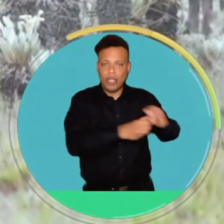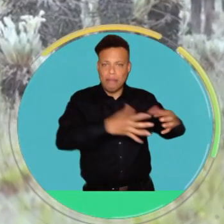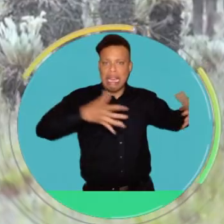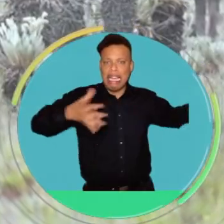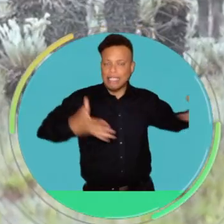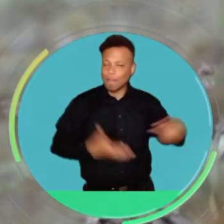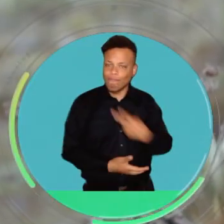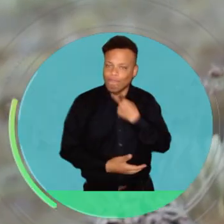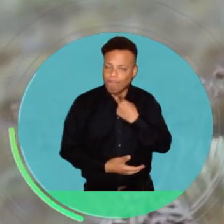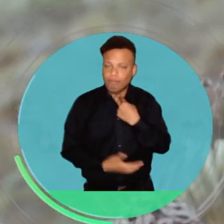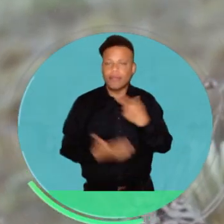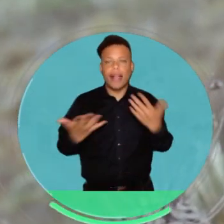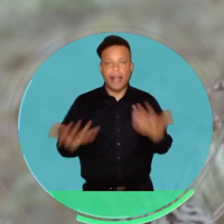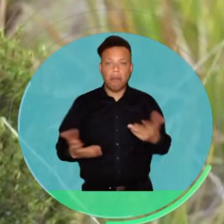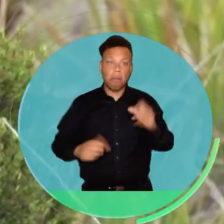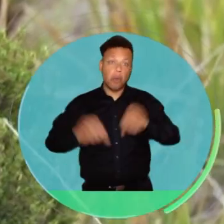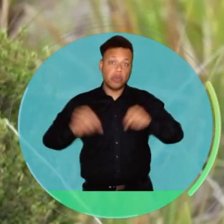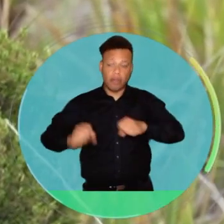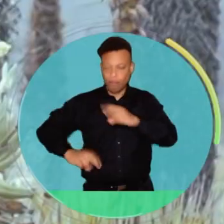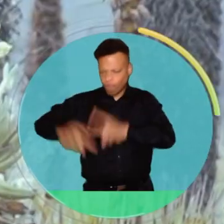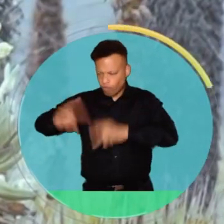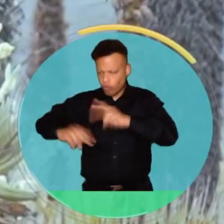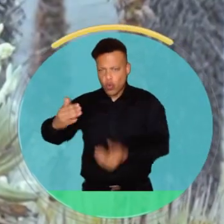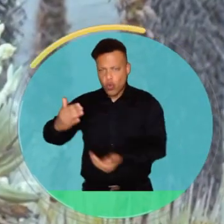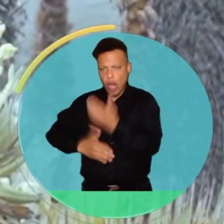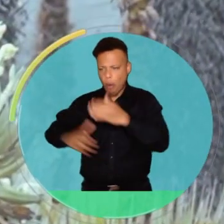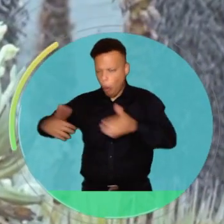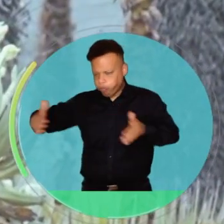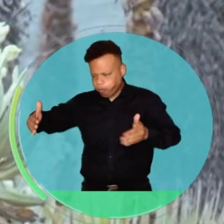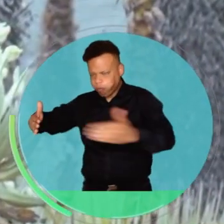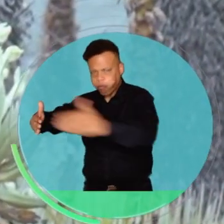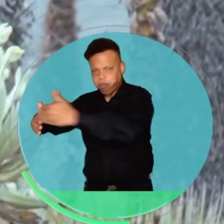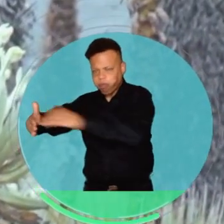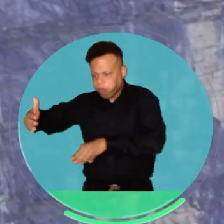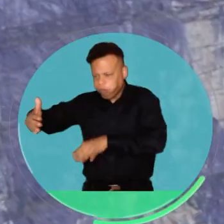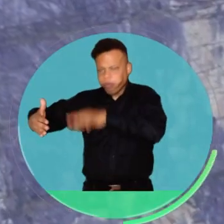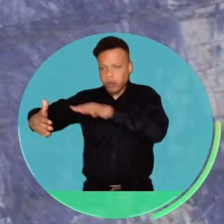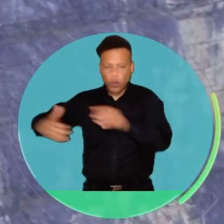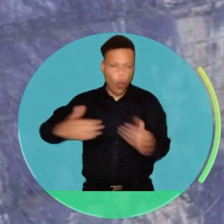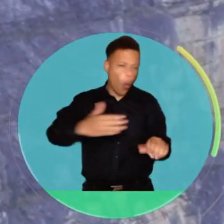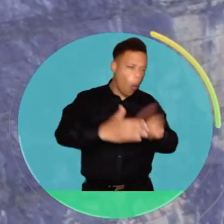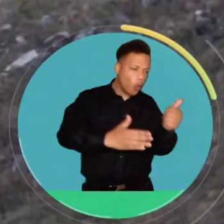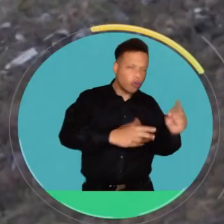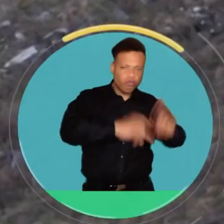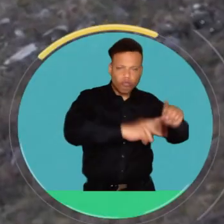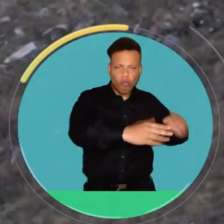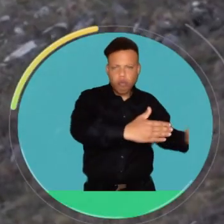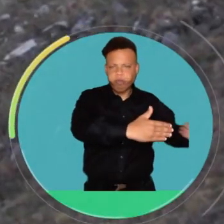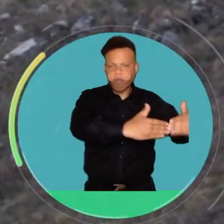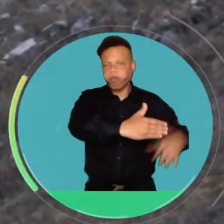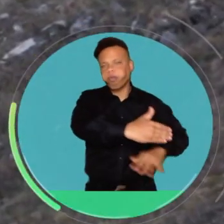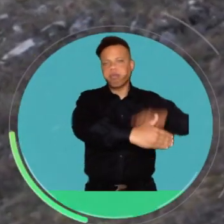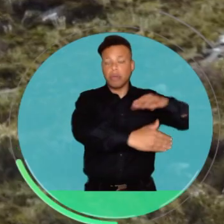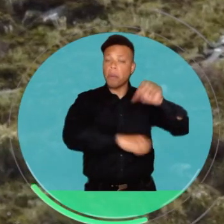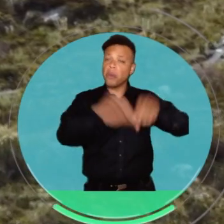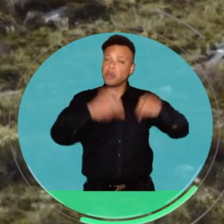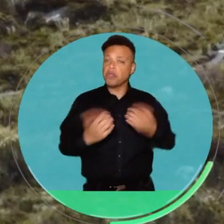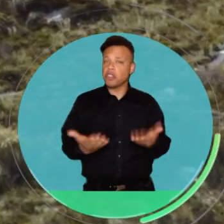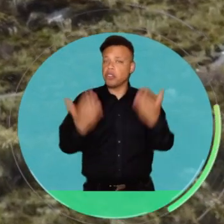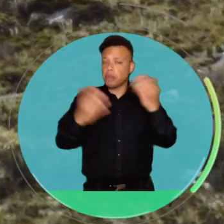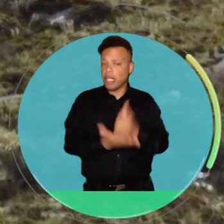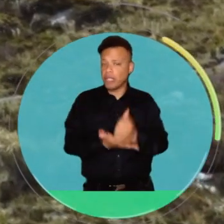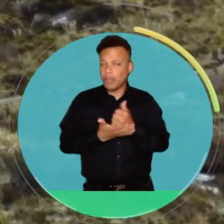poblacional en los últimos años, por lo que la construcción de nuevos reservorios sería una acción de